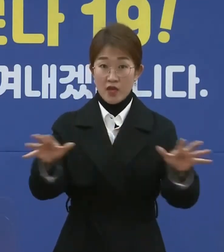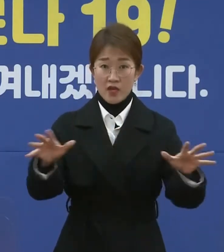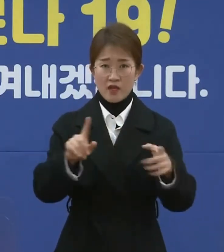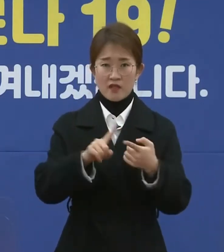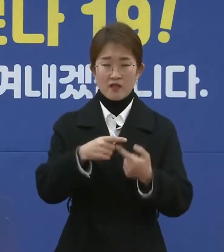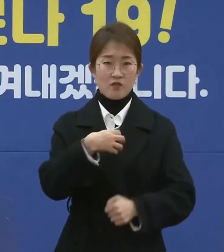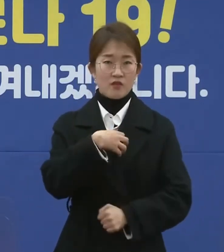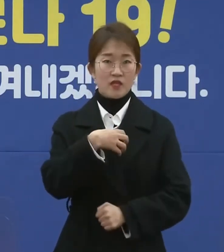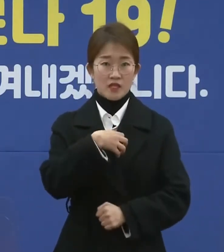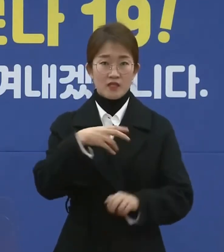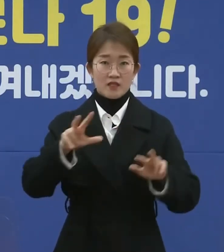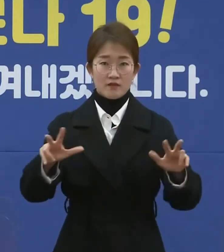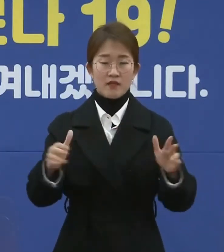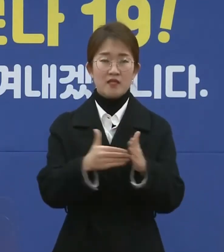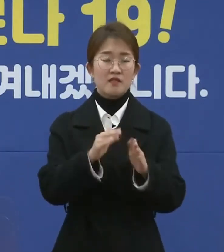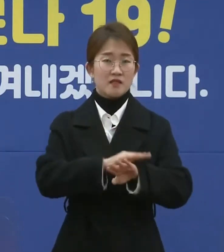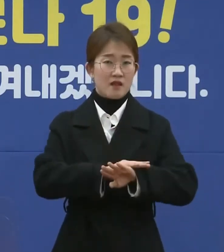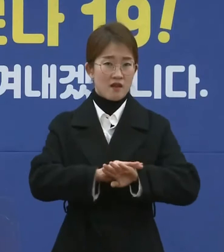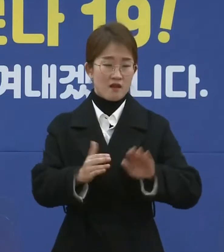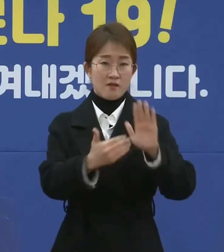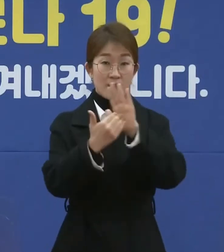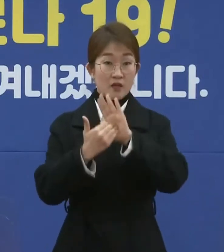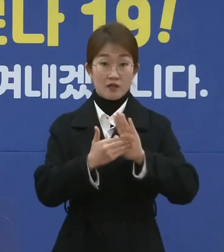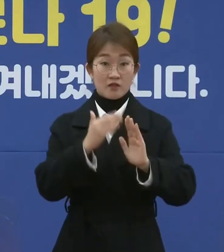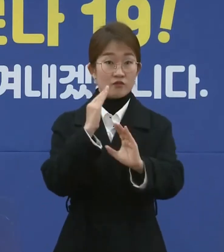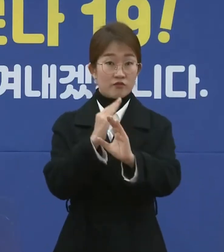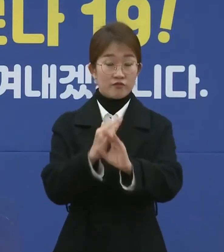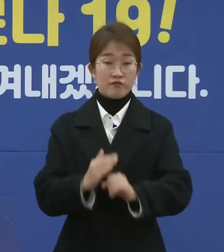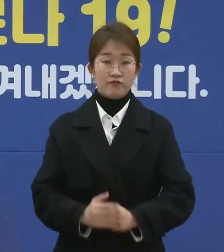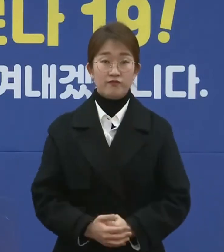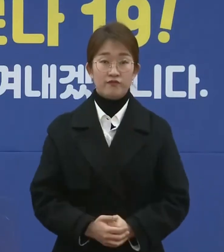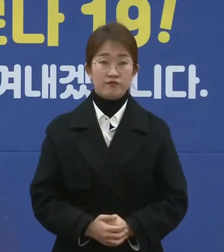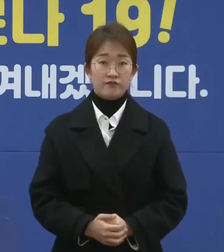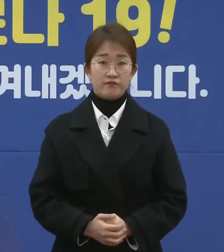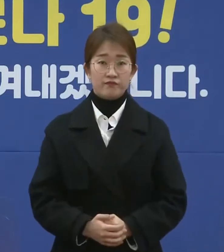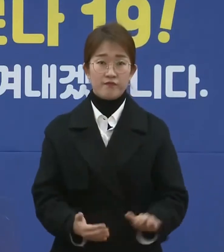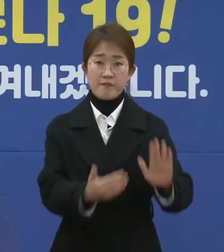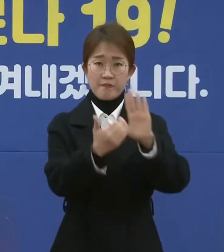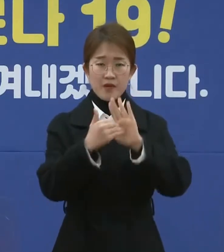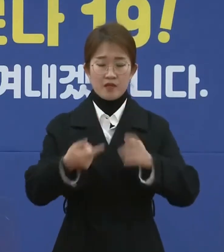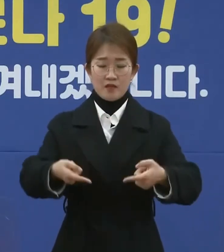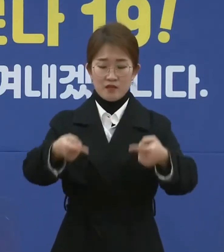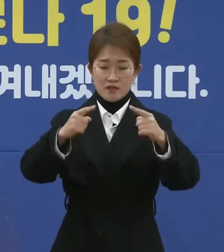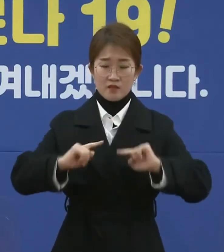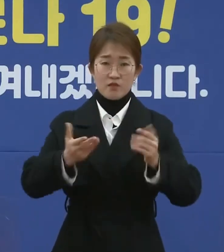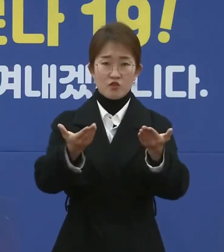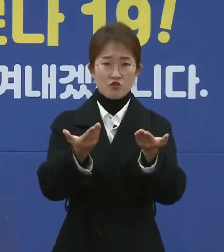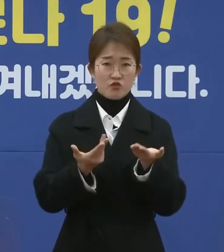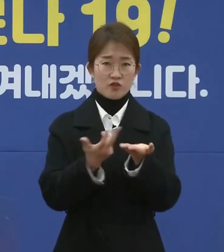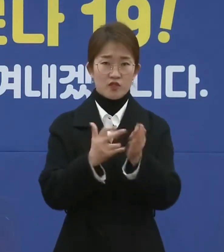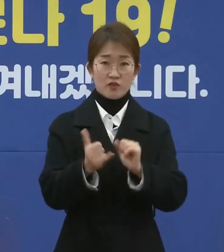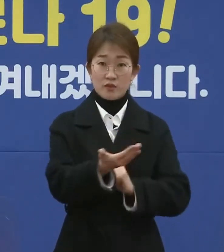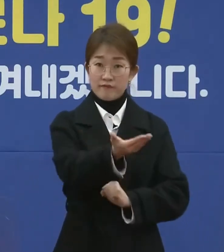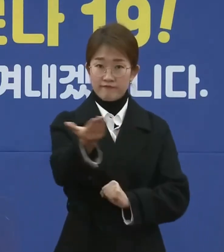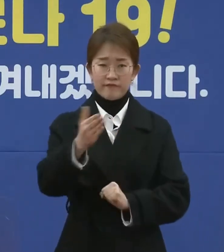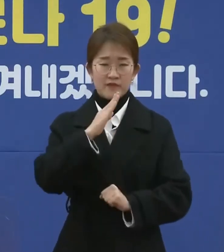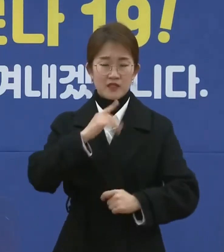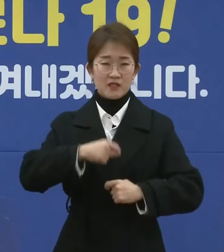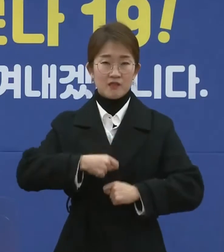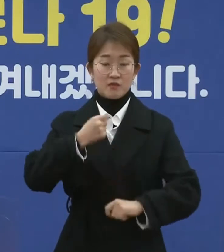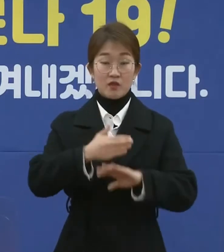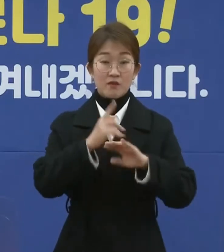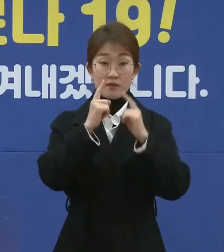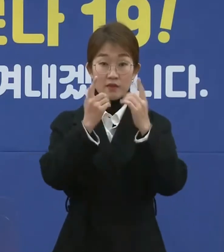지금까지 잘 막아내고 있습니다. 방역에 동참해 주시는 도민 여러분께 진심으로